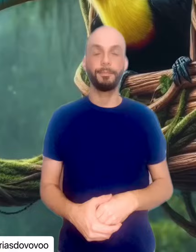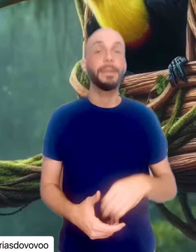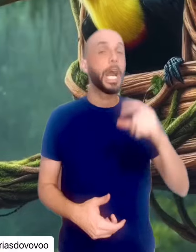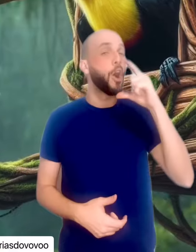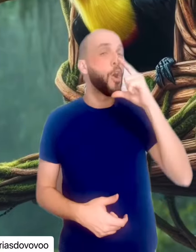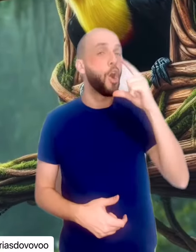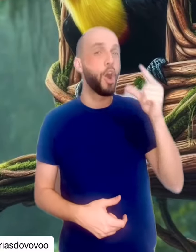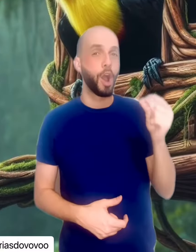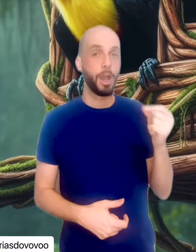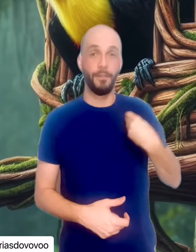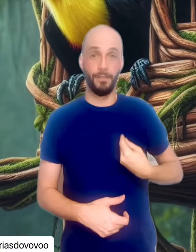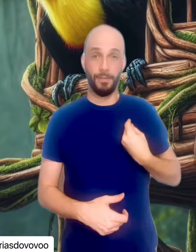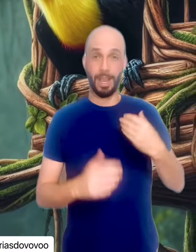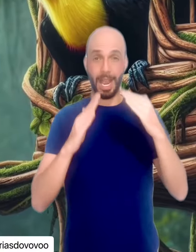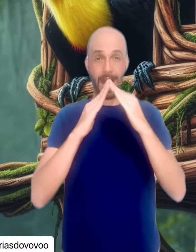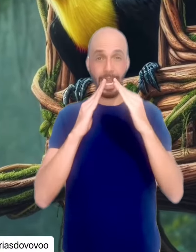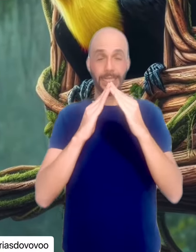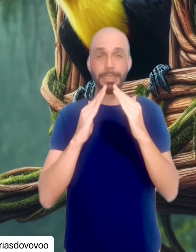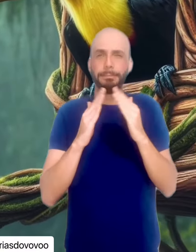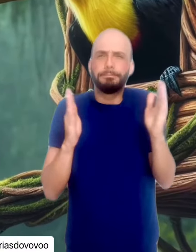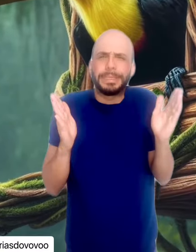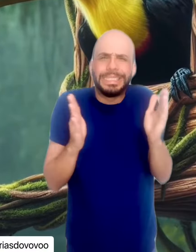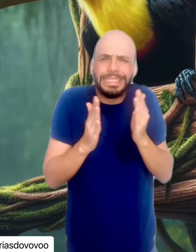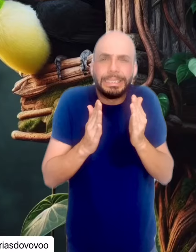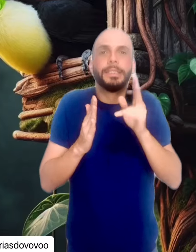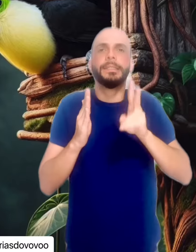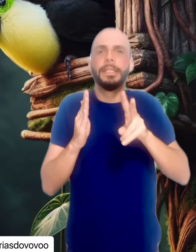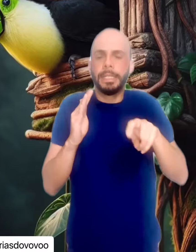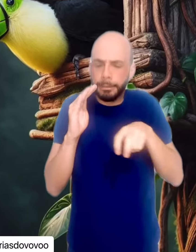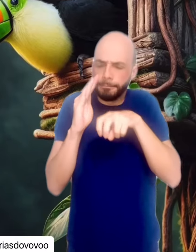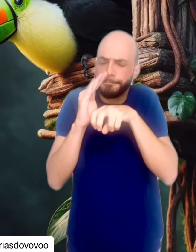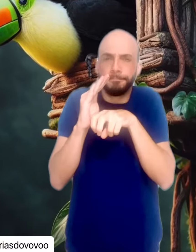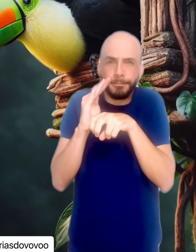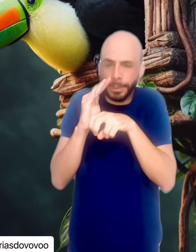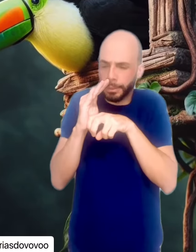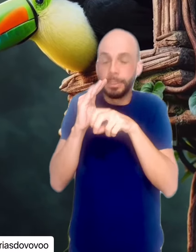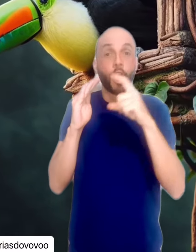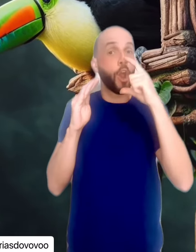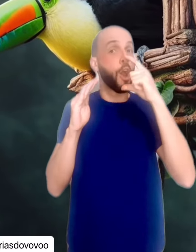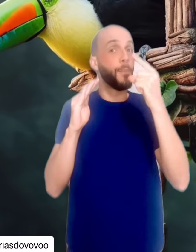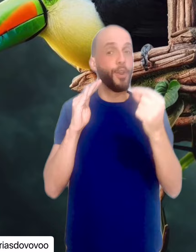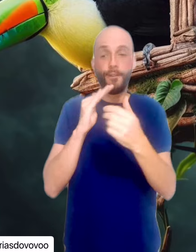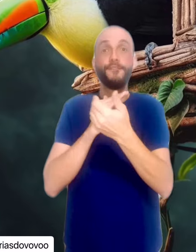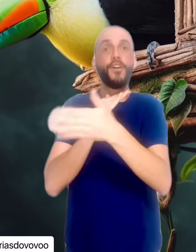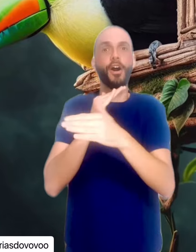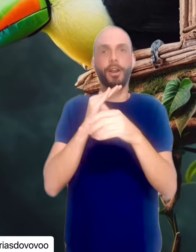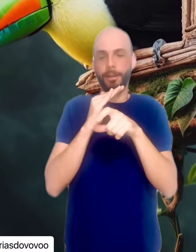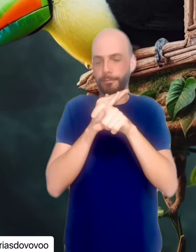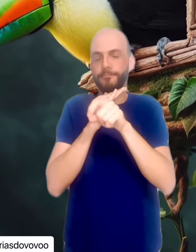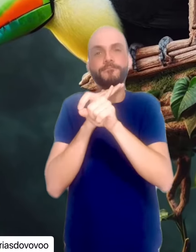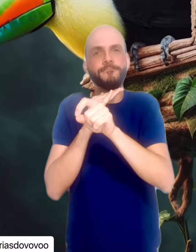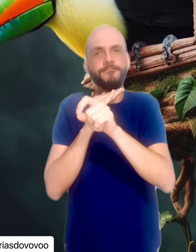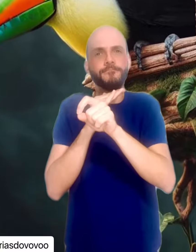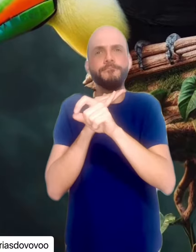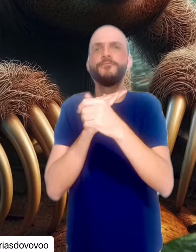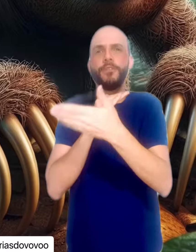Um tucano vivia numa casa tão pequena que dormia com metade do bico para fora. Um dia a preguiça foi visitá-lo.